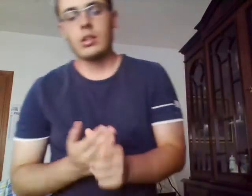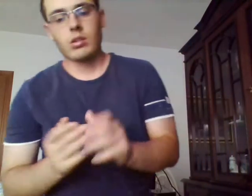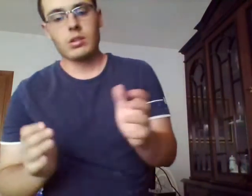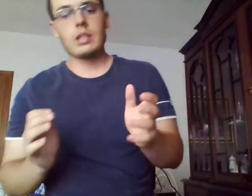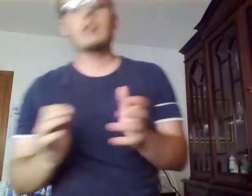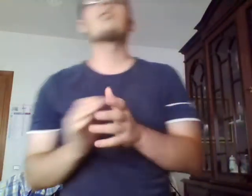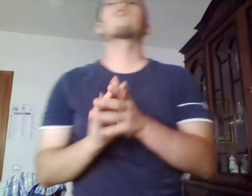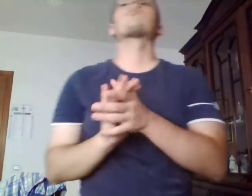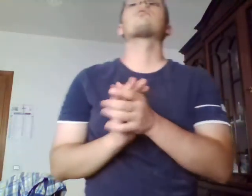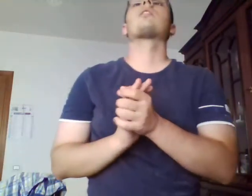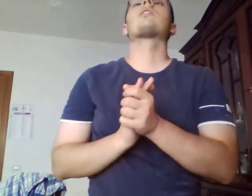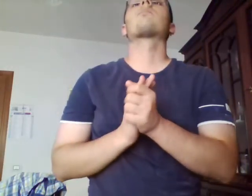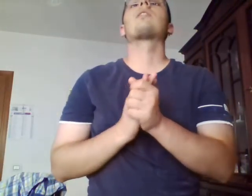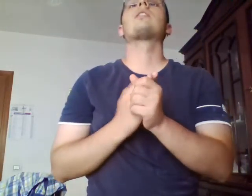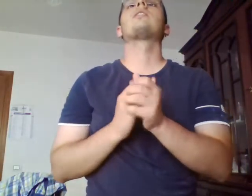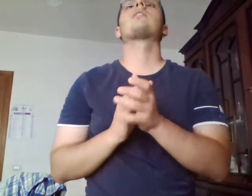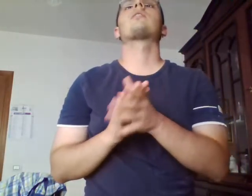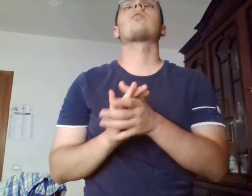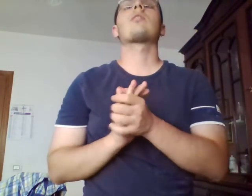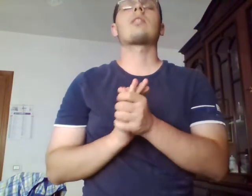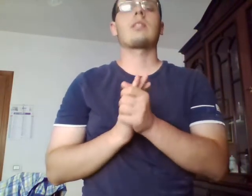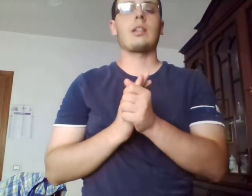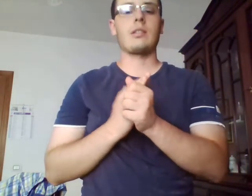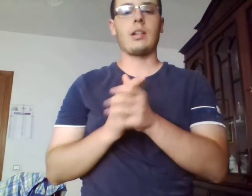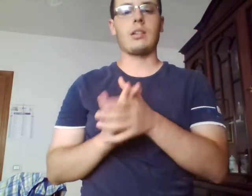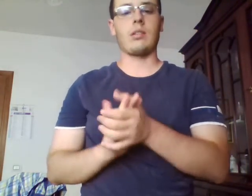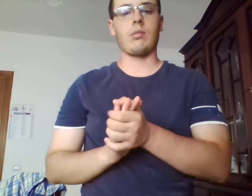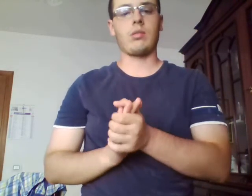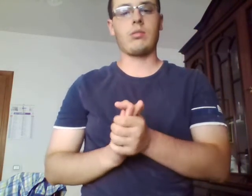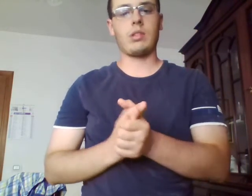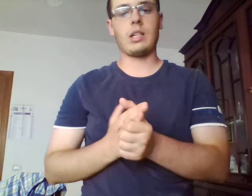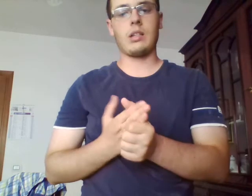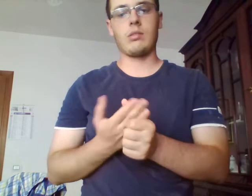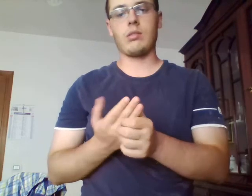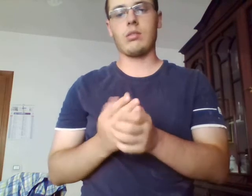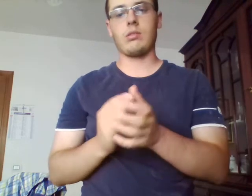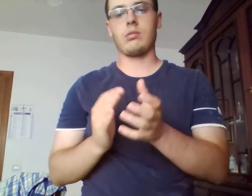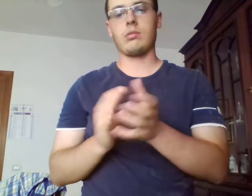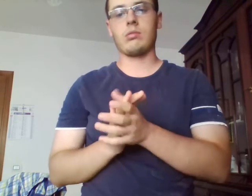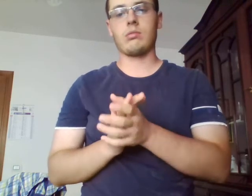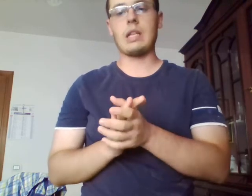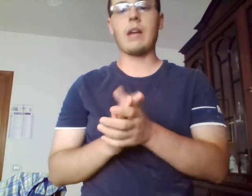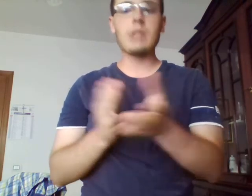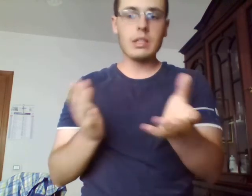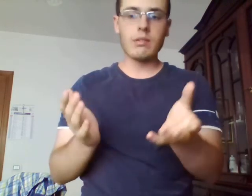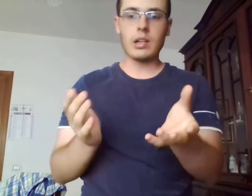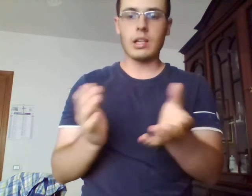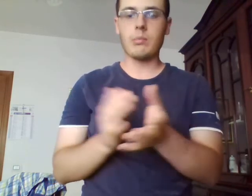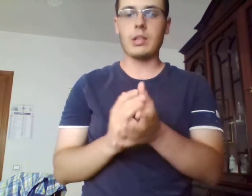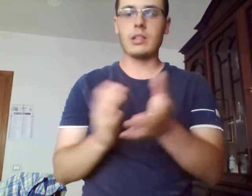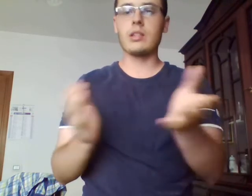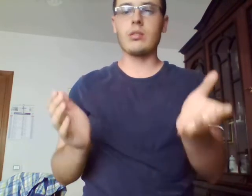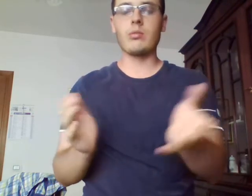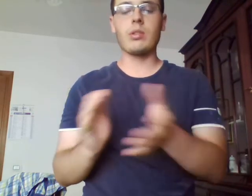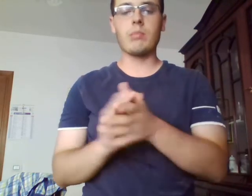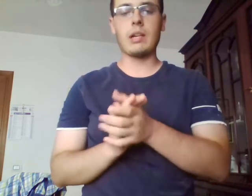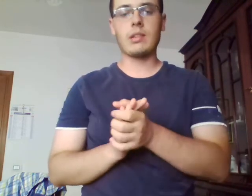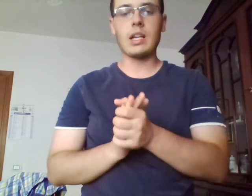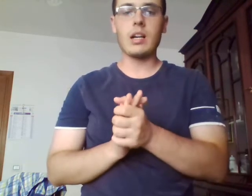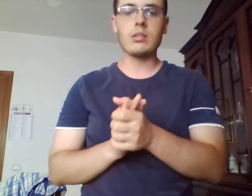Quindi, contentissimo dell'esperienza Torre San Sanello a Corato, da viverla per chi non c'è mai stato,